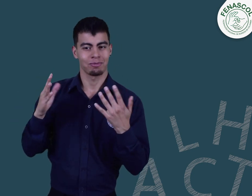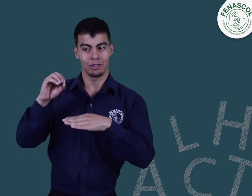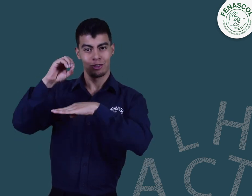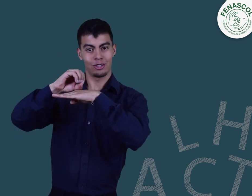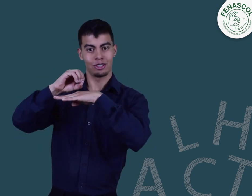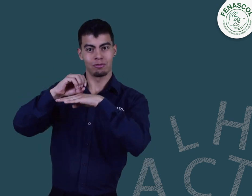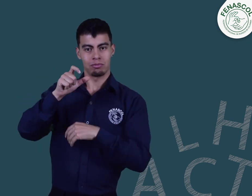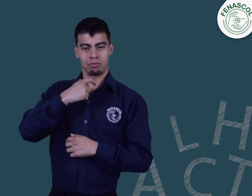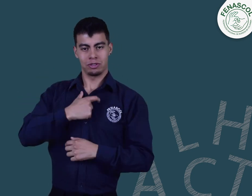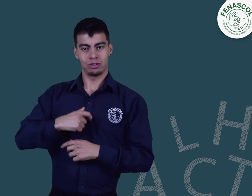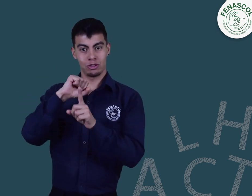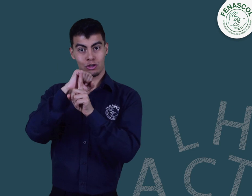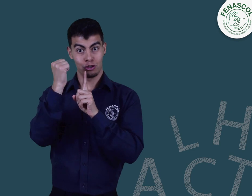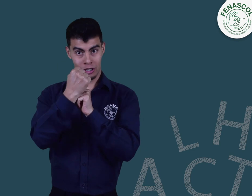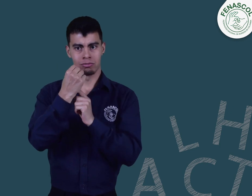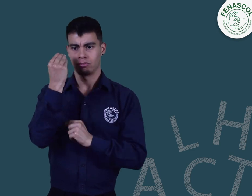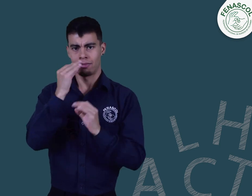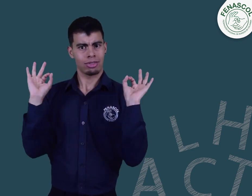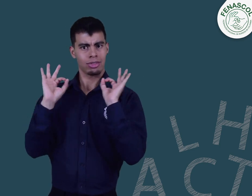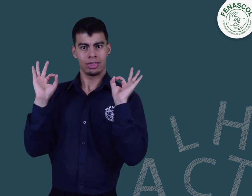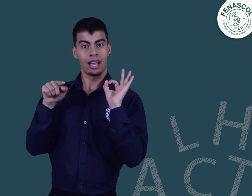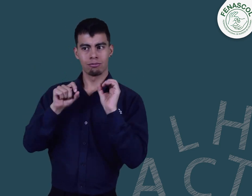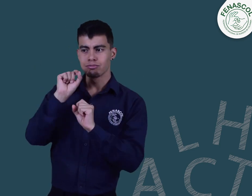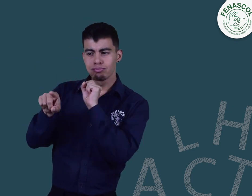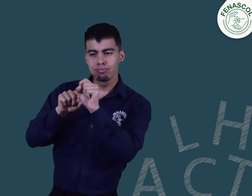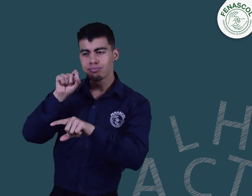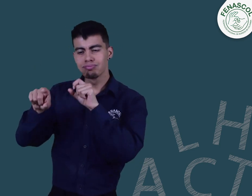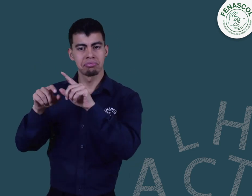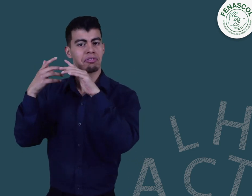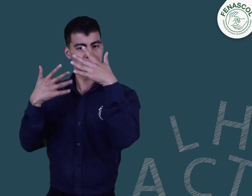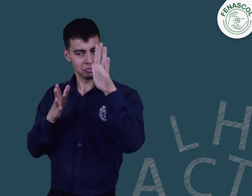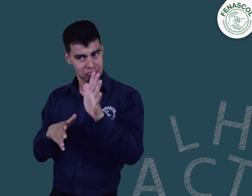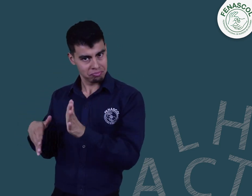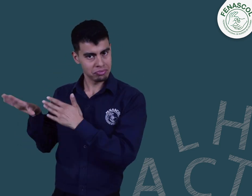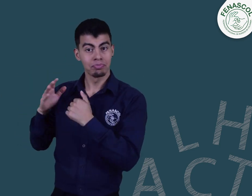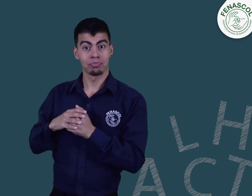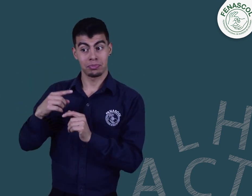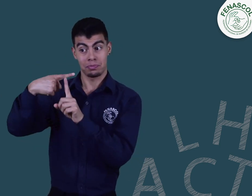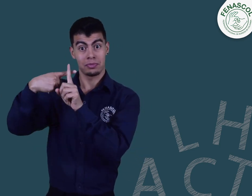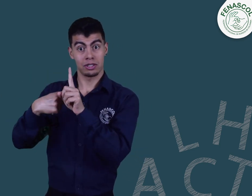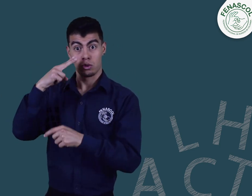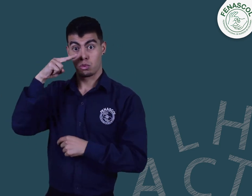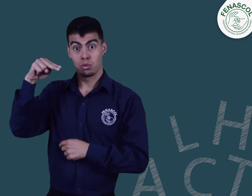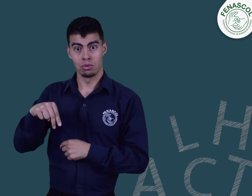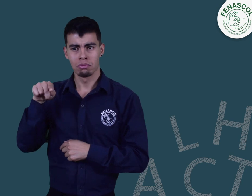en la trivia fue sobre las organizaciones de la sociedad civil sin ánimo de lucro. Para el mes de junio la temática fue la